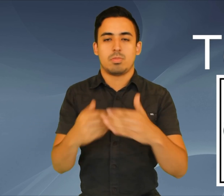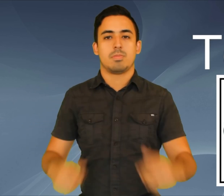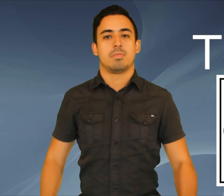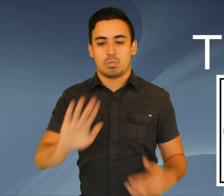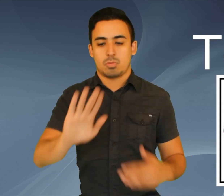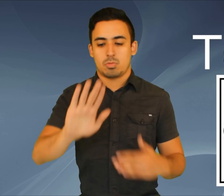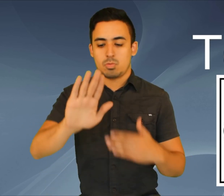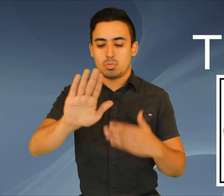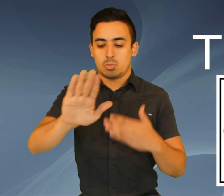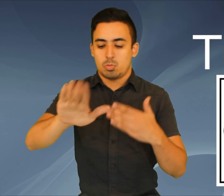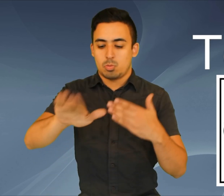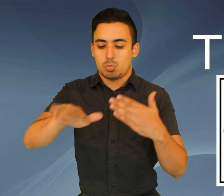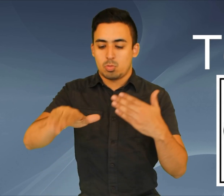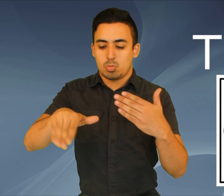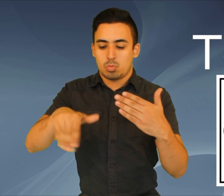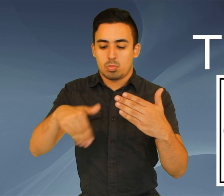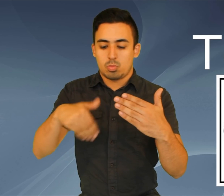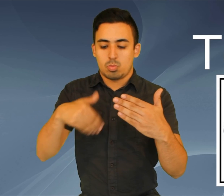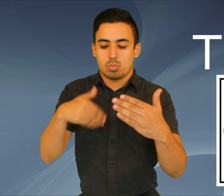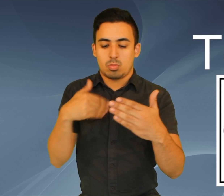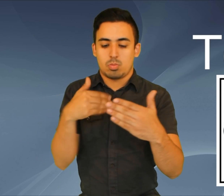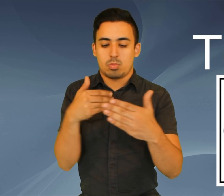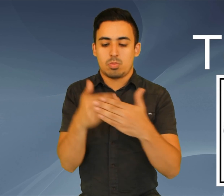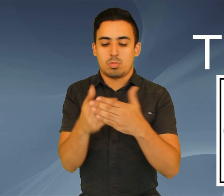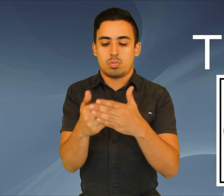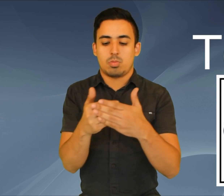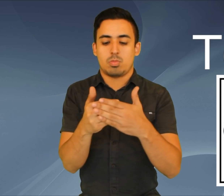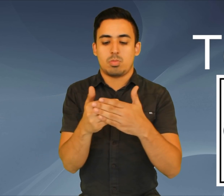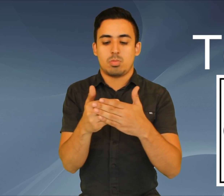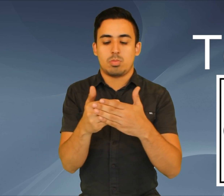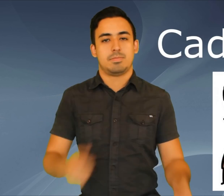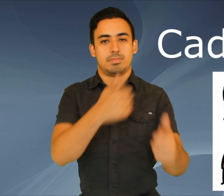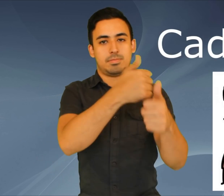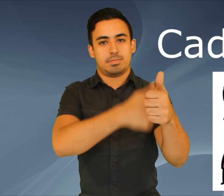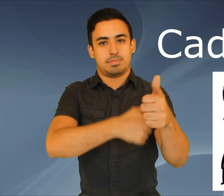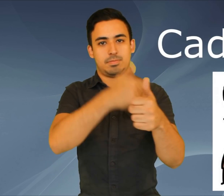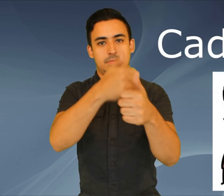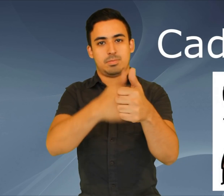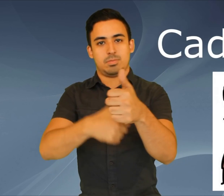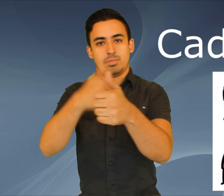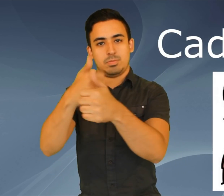cada uno